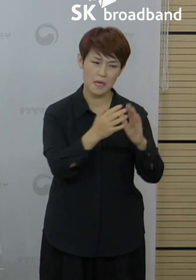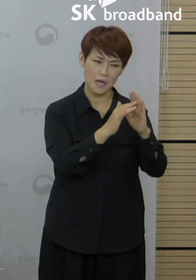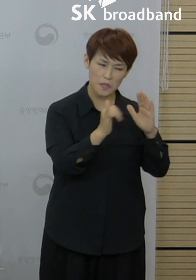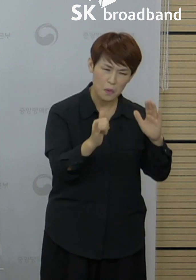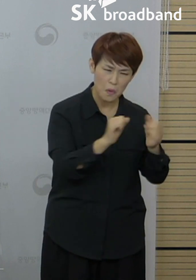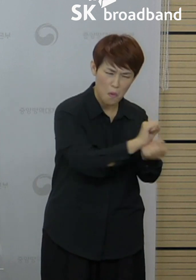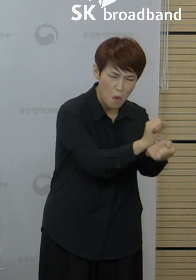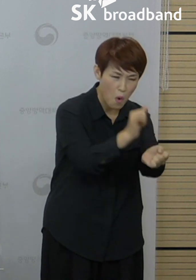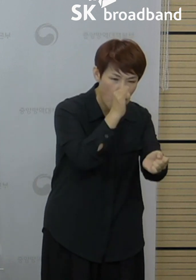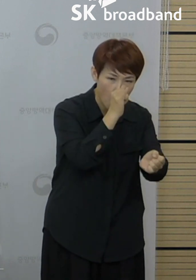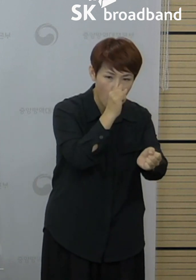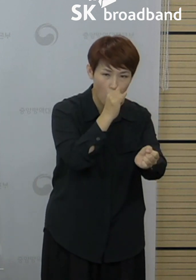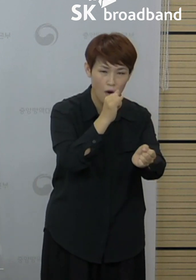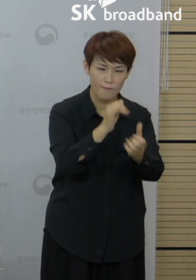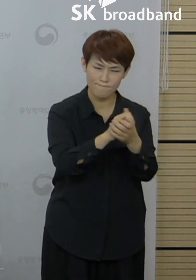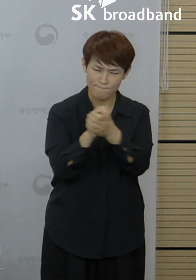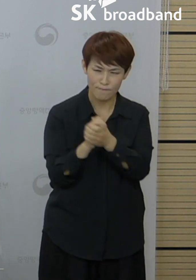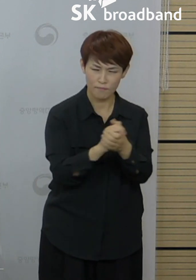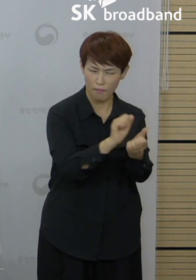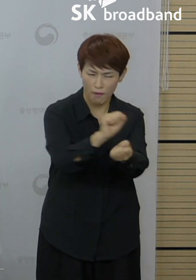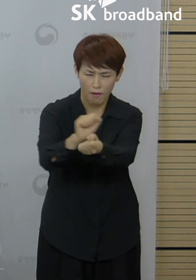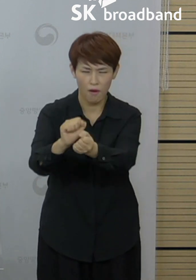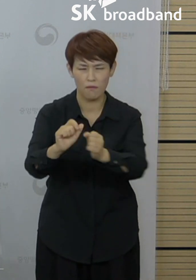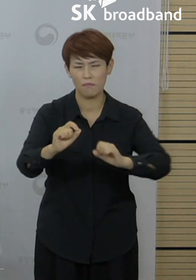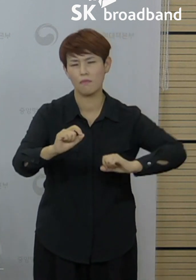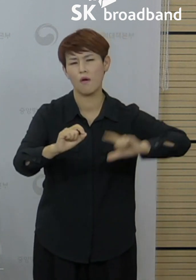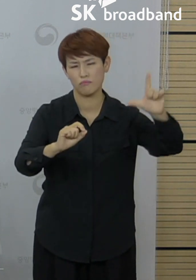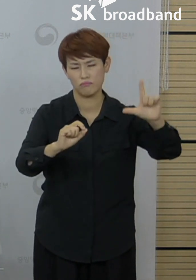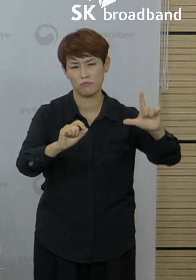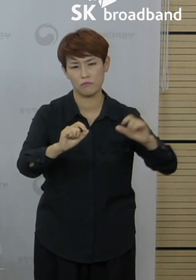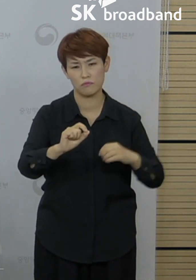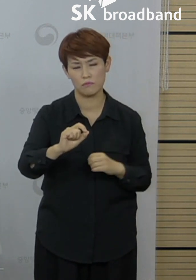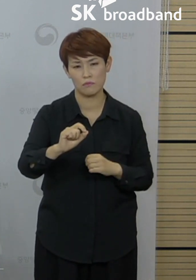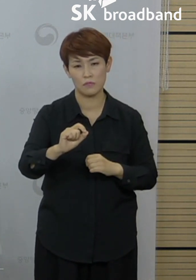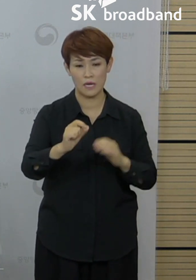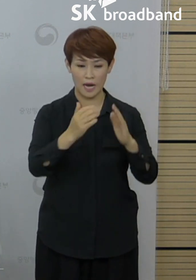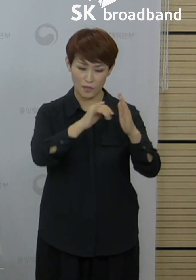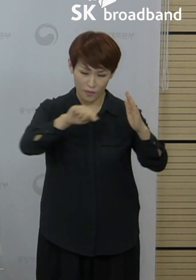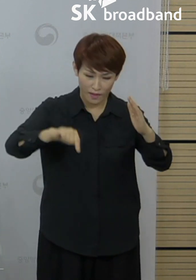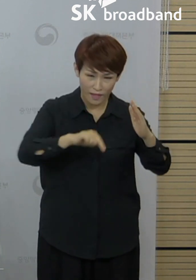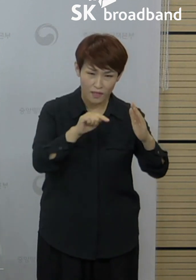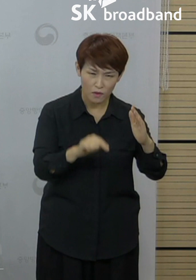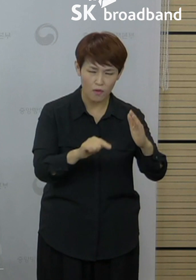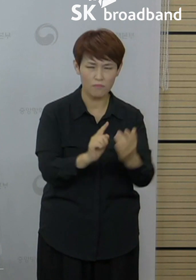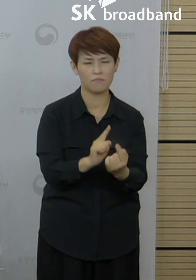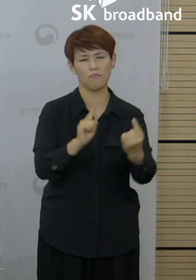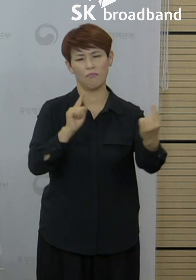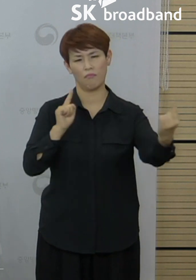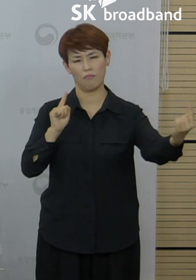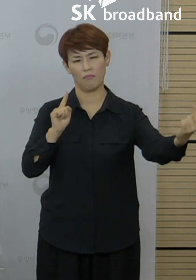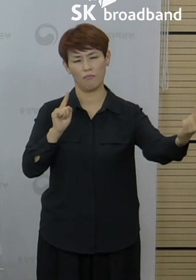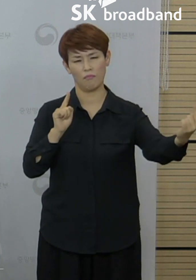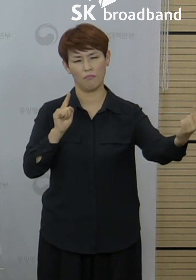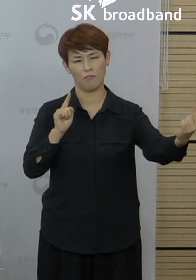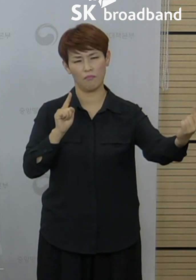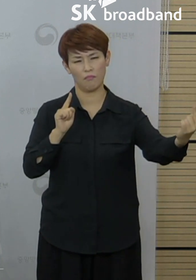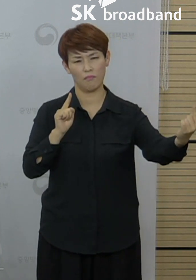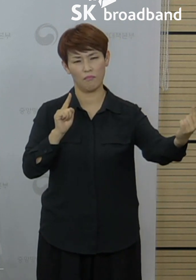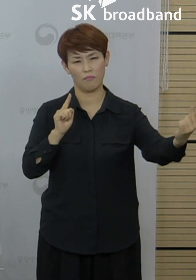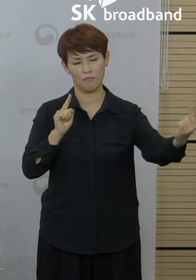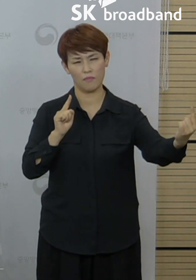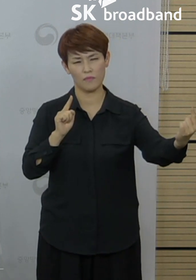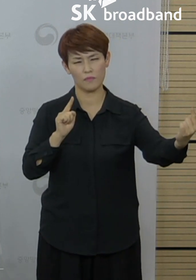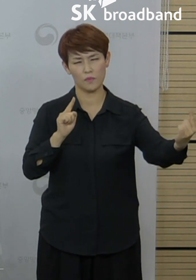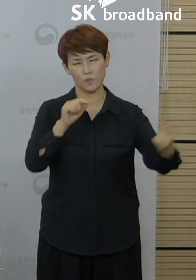지인 간의 감염이 다수를 차지하고 있어서 가정 내에서도 거리 두기를 실천하는 것이 그